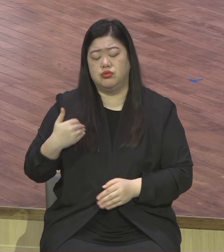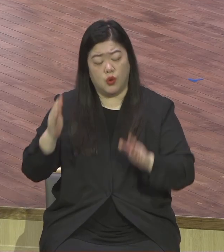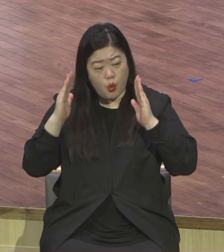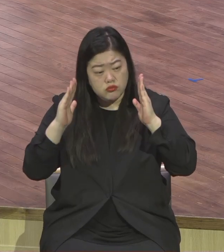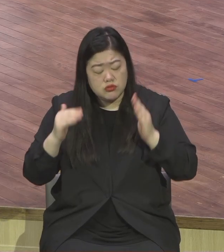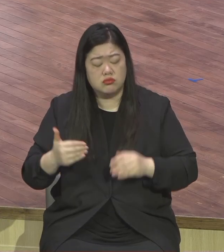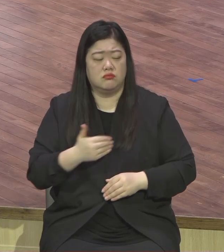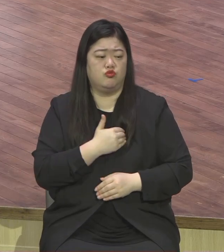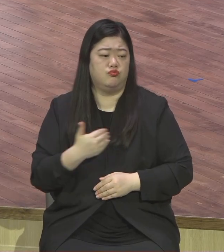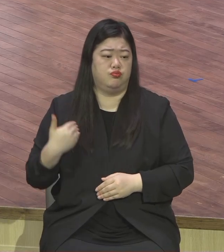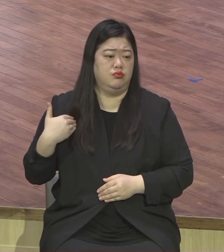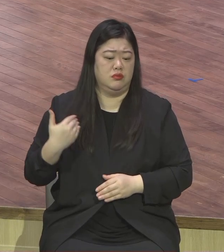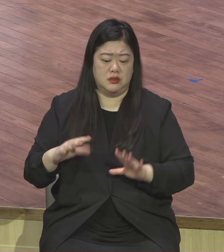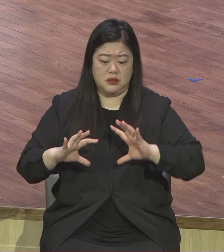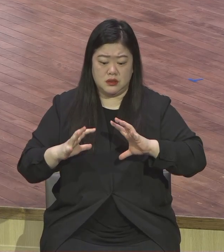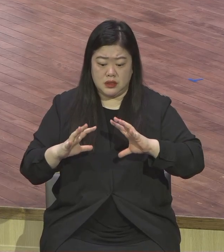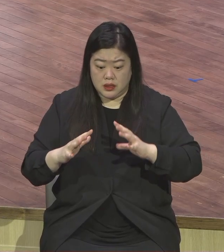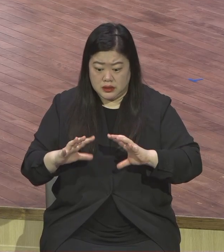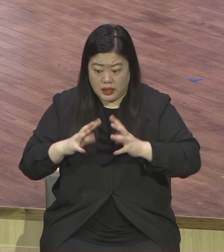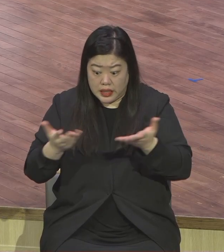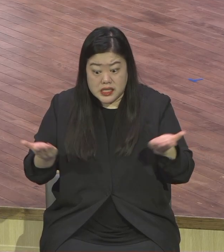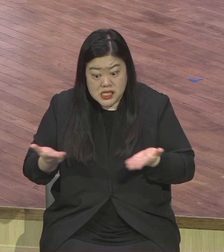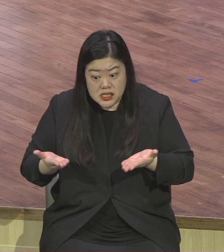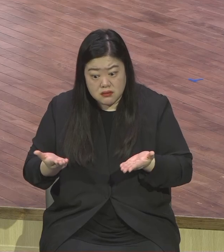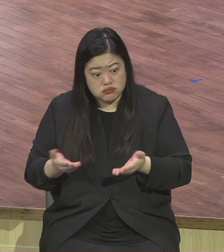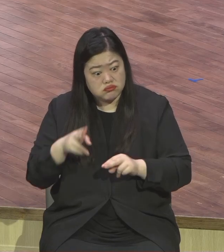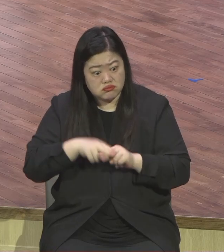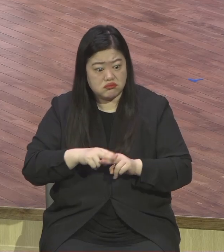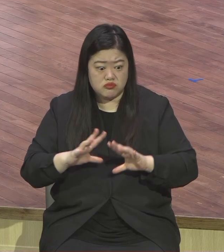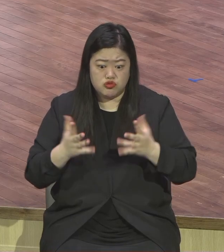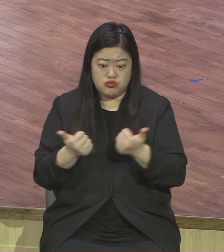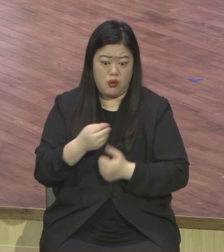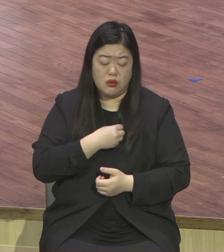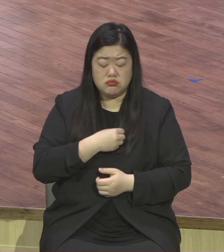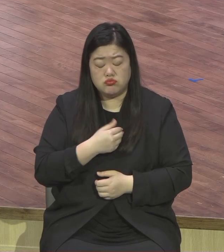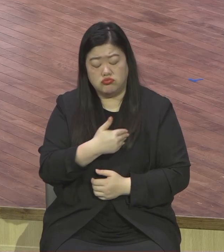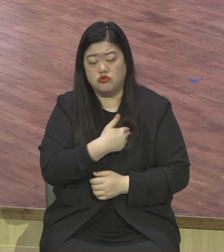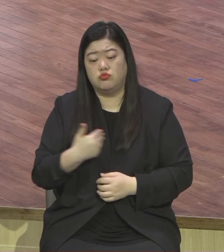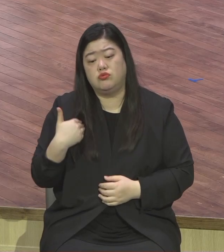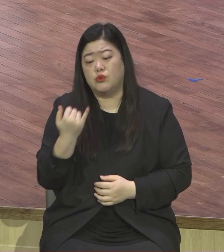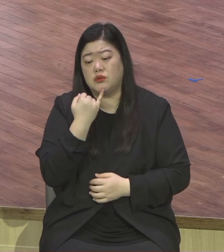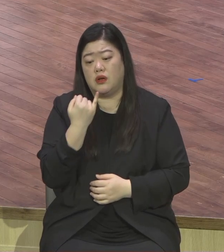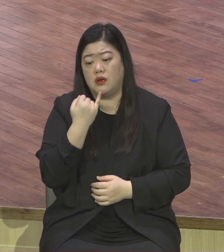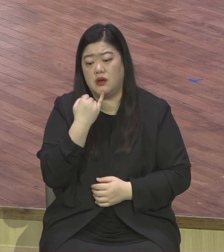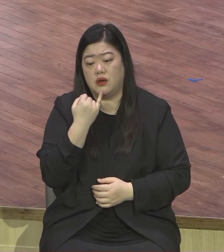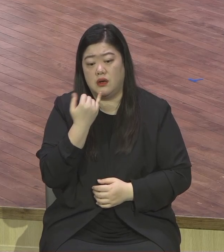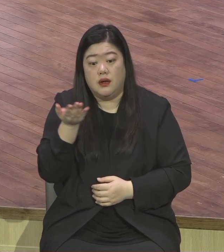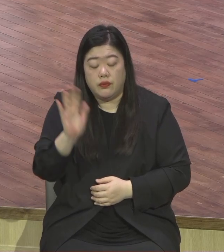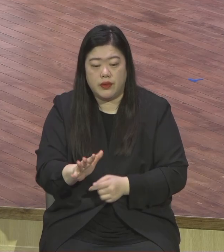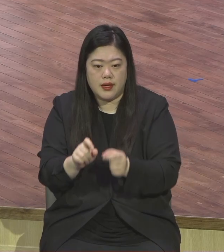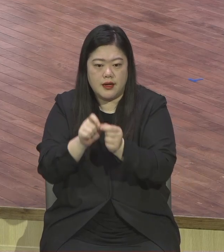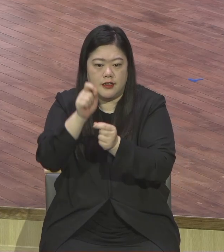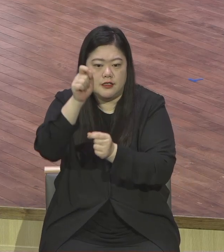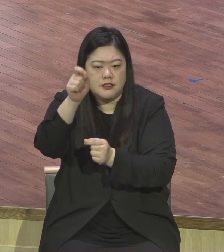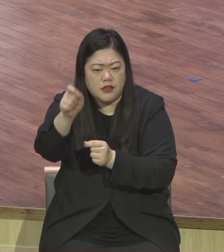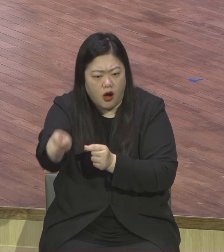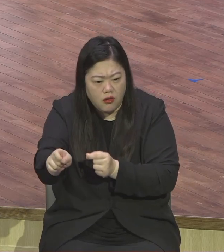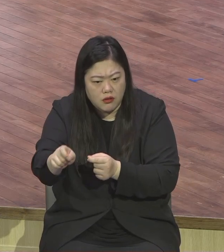영혼인데 이 영혼에 대한 문제 세상에 부기명화 권력 다 가졌는데도 뭔가 채워지질 않아요.